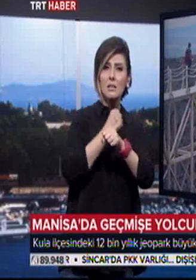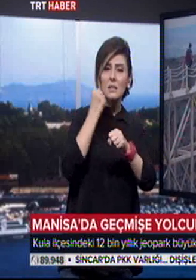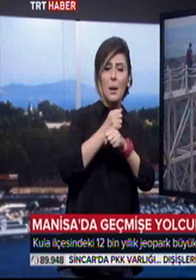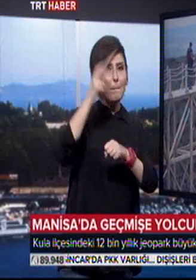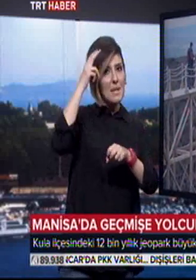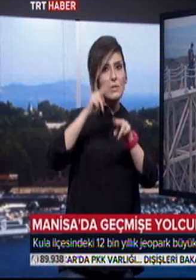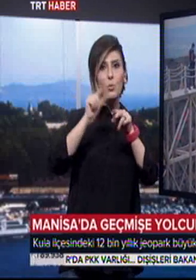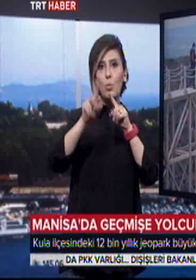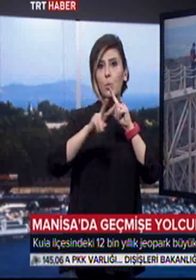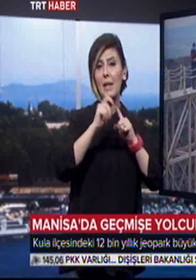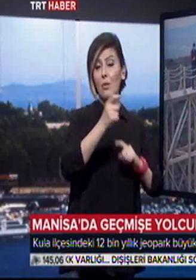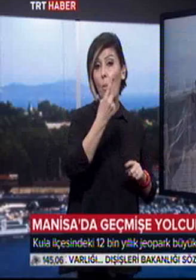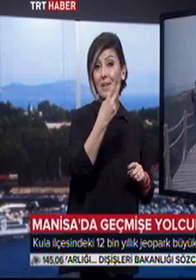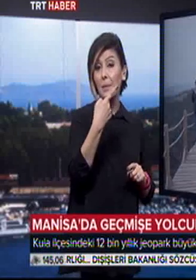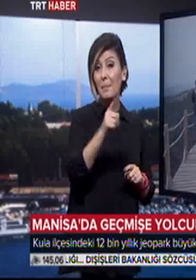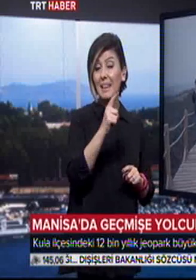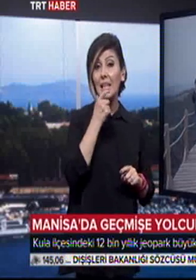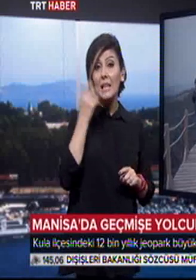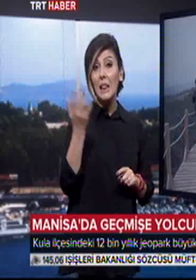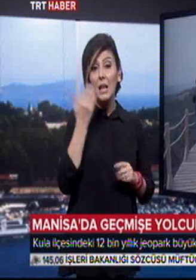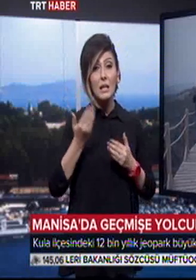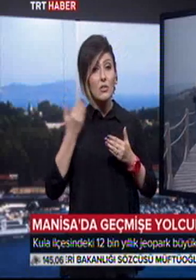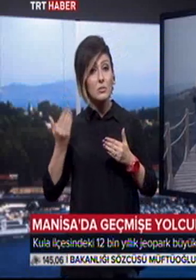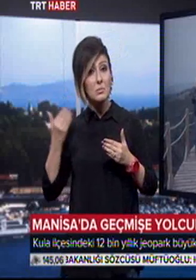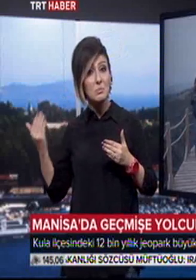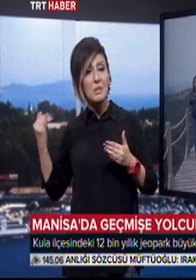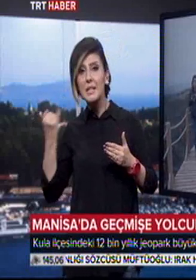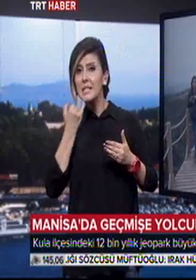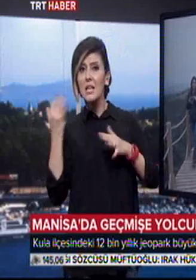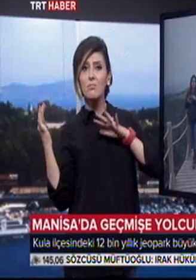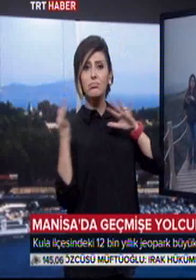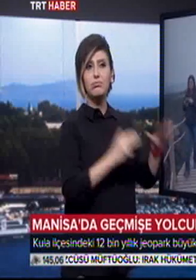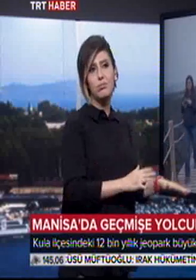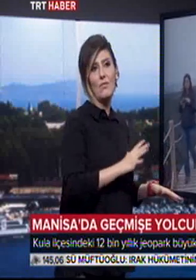12 bin yıllık geçmişe sahip olan jeopark ziyaretçilerin akınına uğruyor.